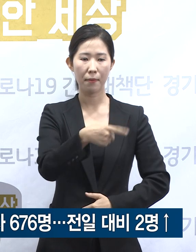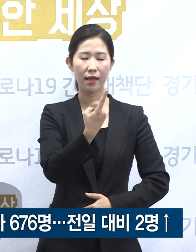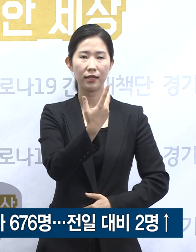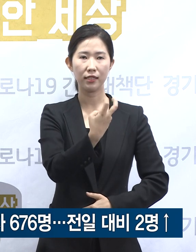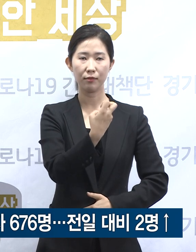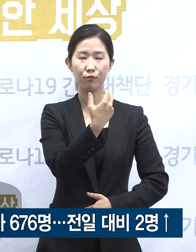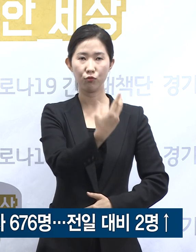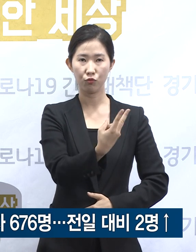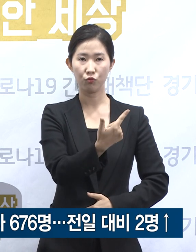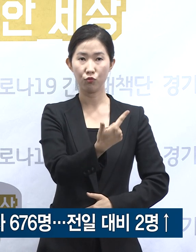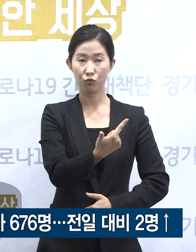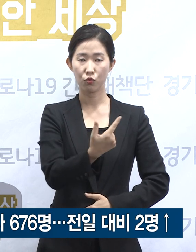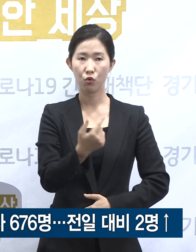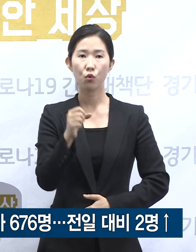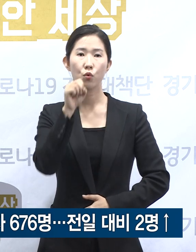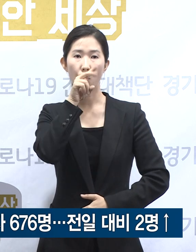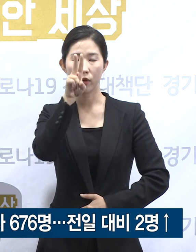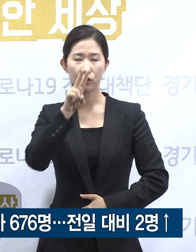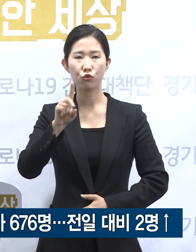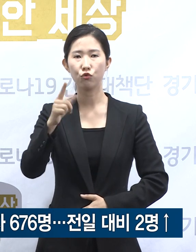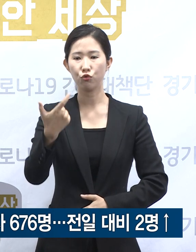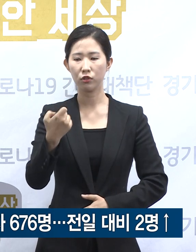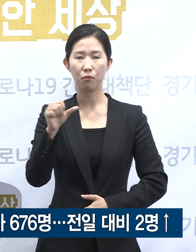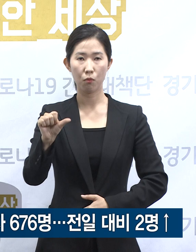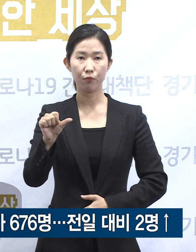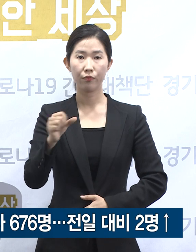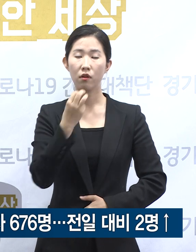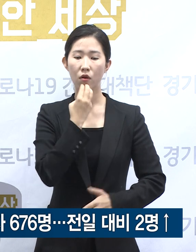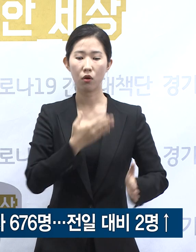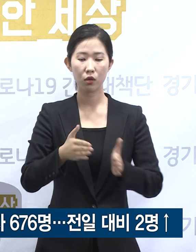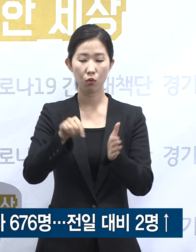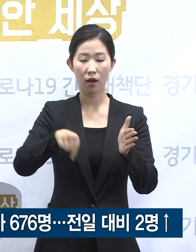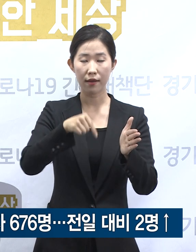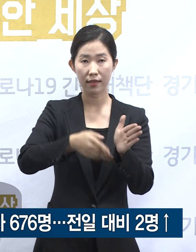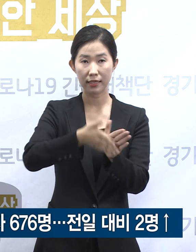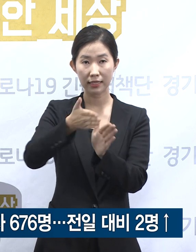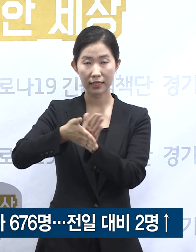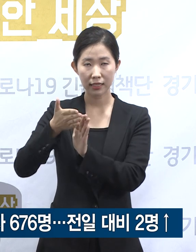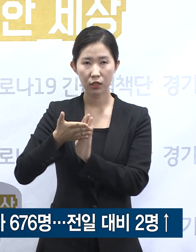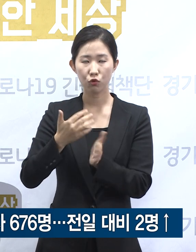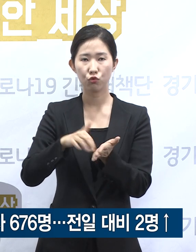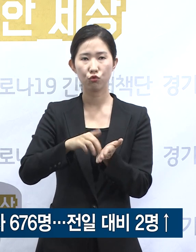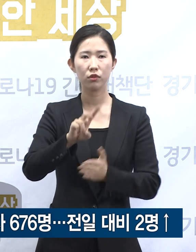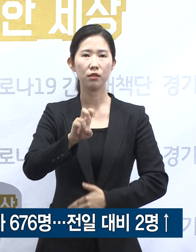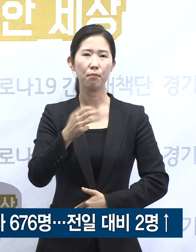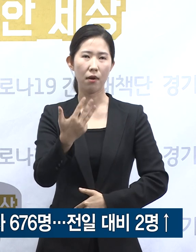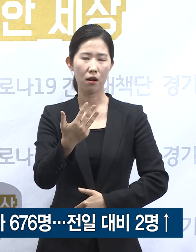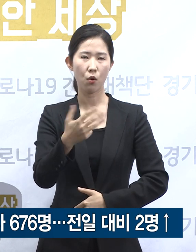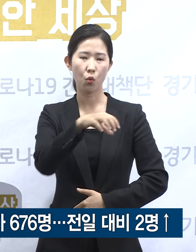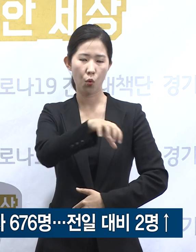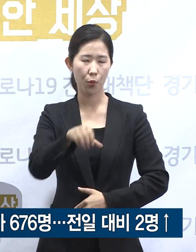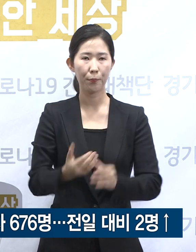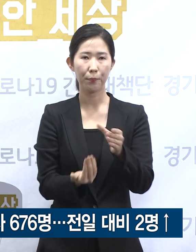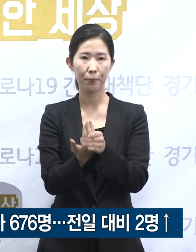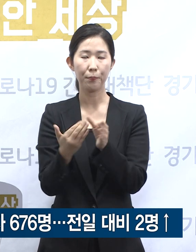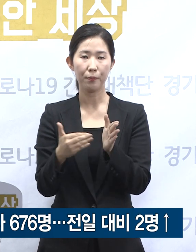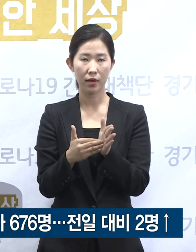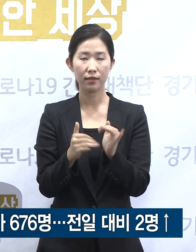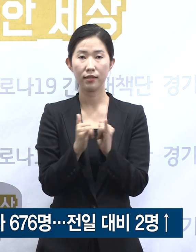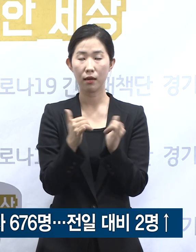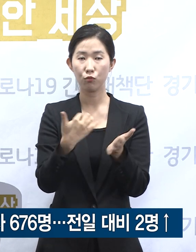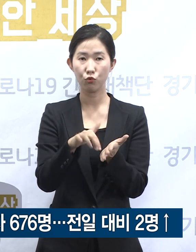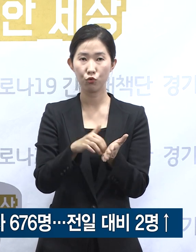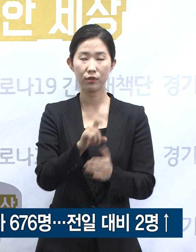75명, 용인시 65명 순으로 도내 28개 시군에서 확진자가 발생하였으며 인구 10만